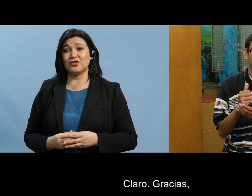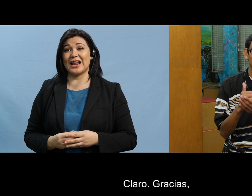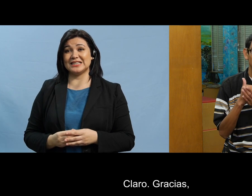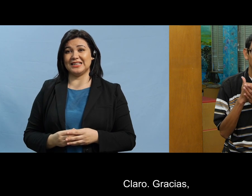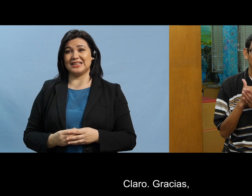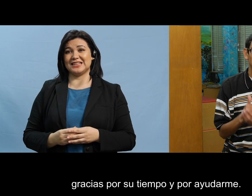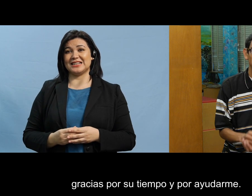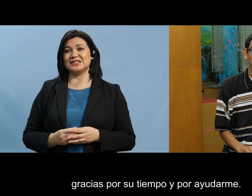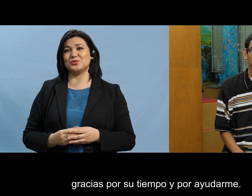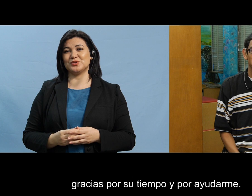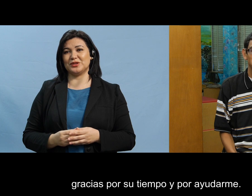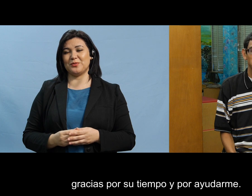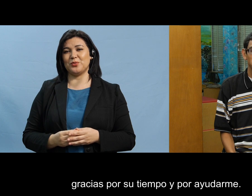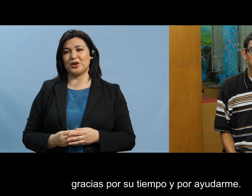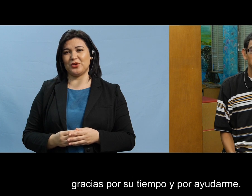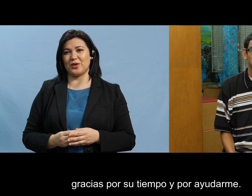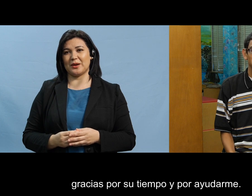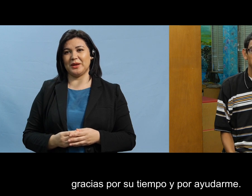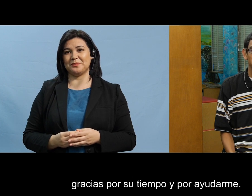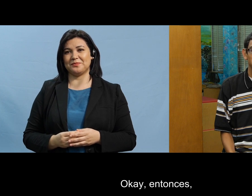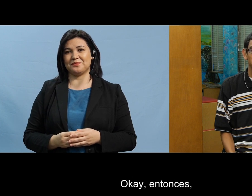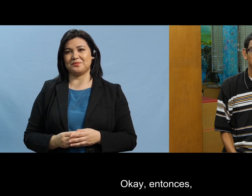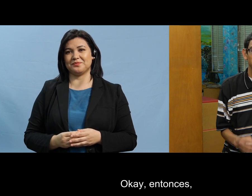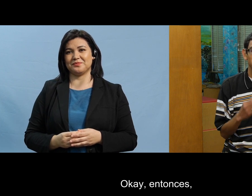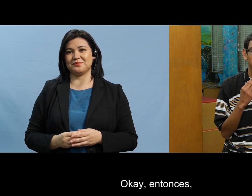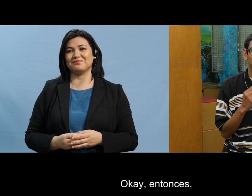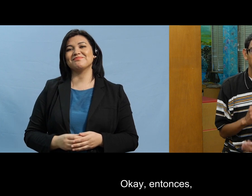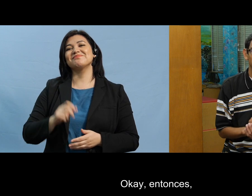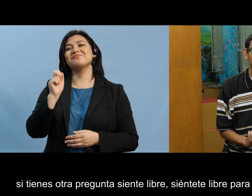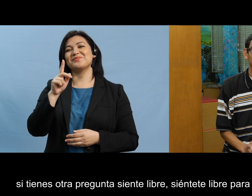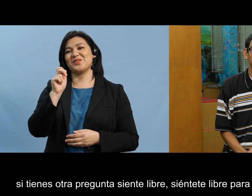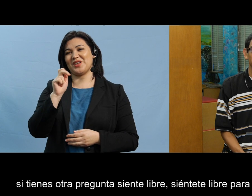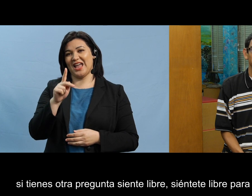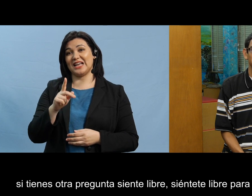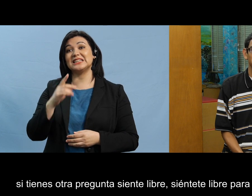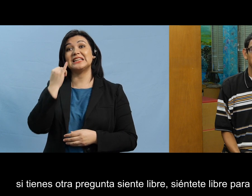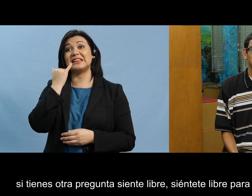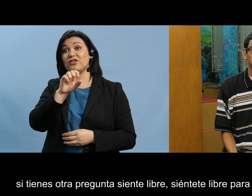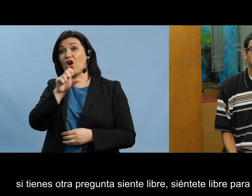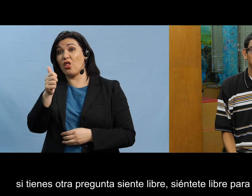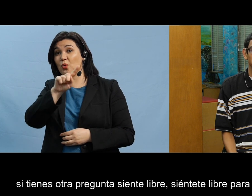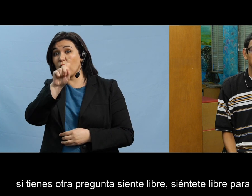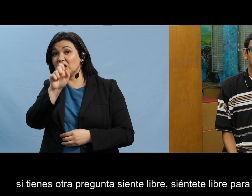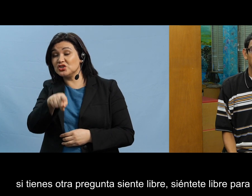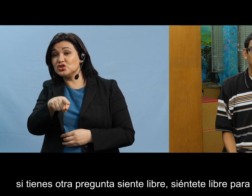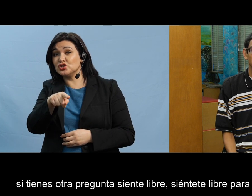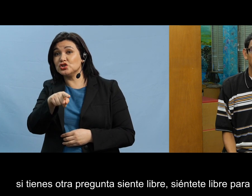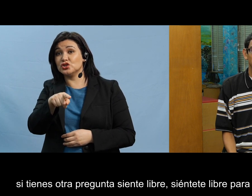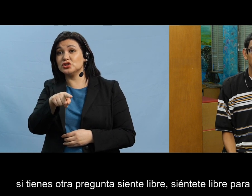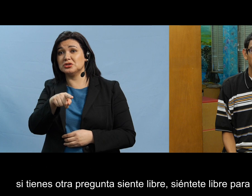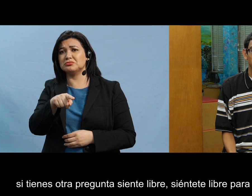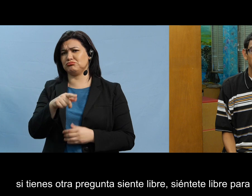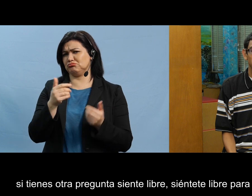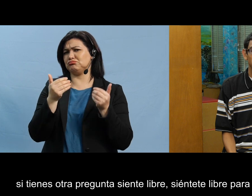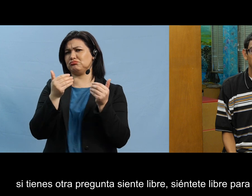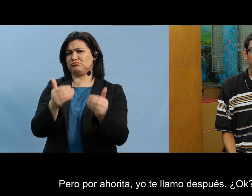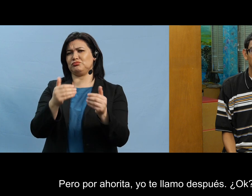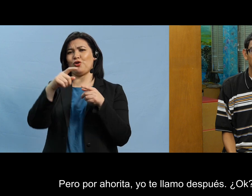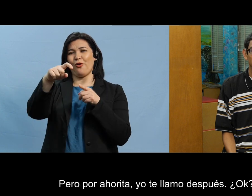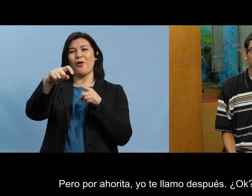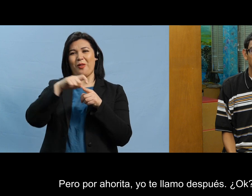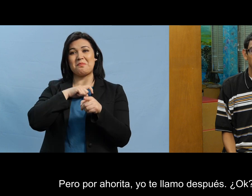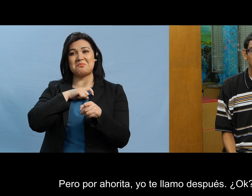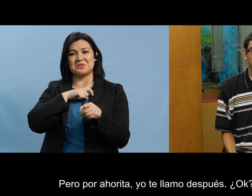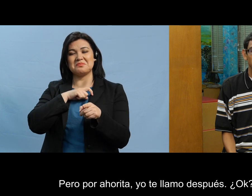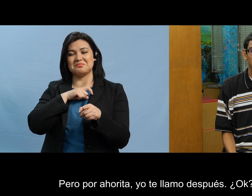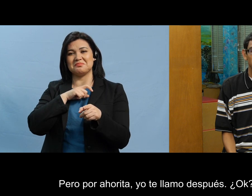claro gracias gracias por su tiempo y por ayudarme ok entonces si tienes otra pregunta si siente siéntete libre para llamarme pero